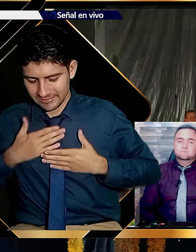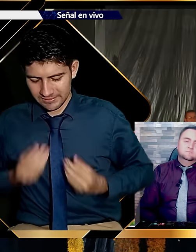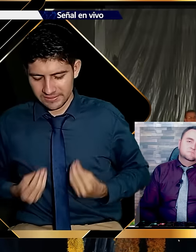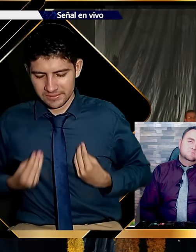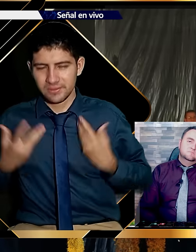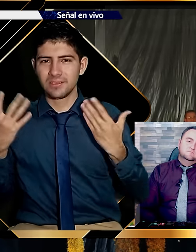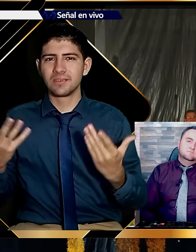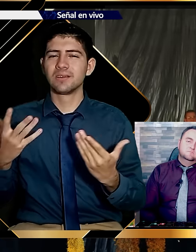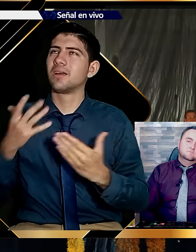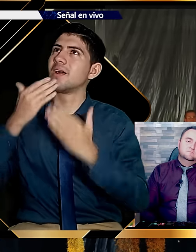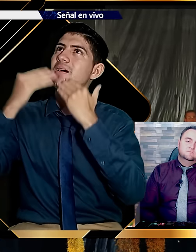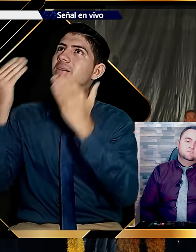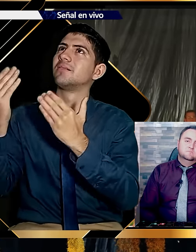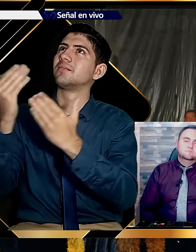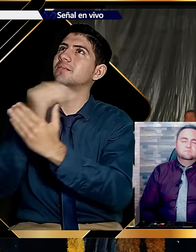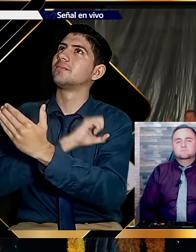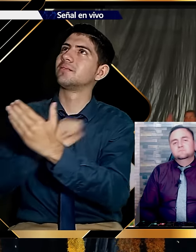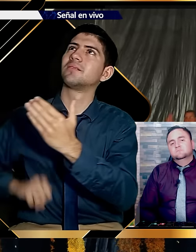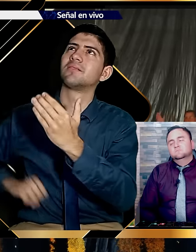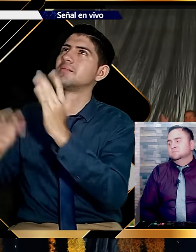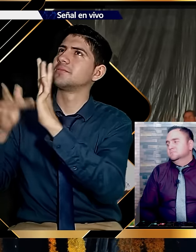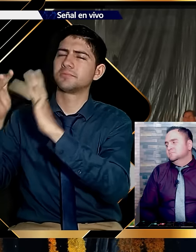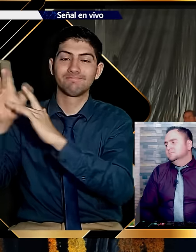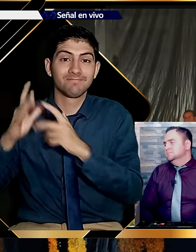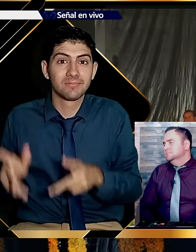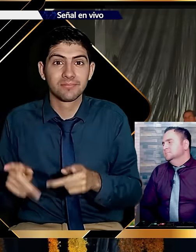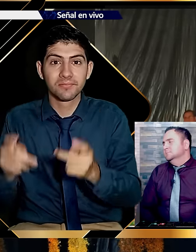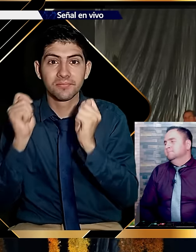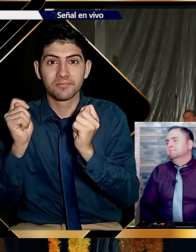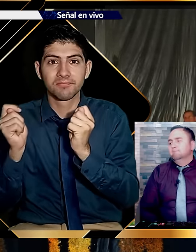vamos a renunciar a esto. Aplauda la grandeza de este Dios.